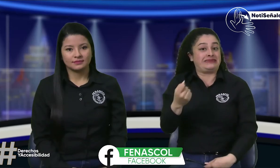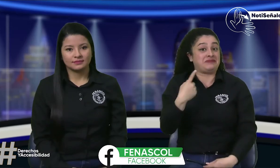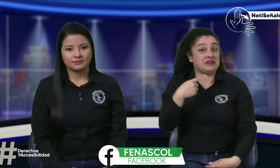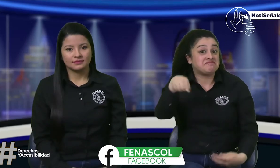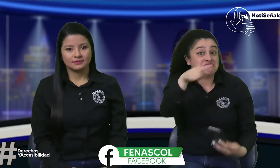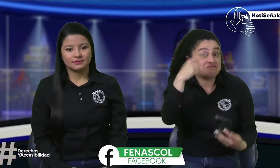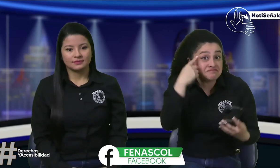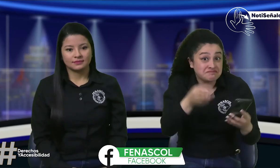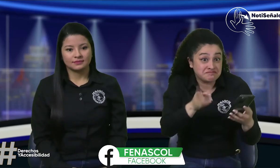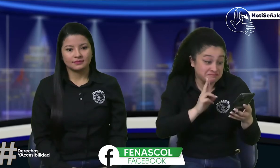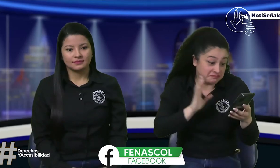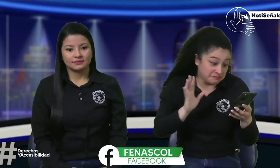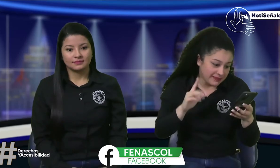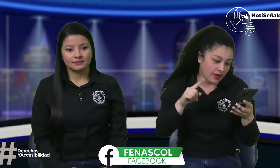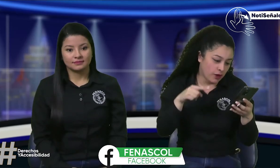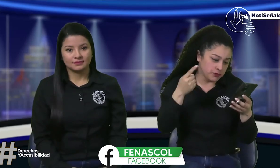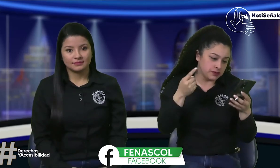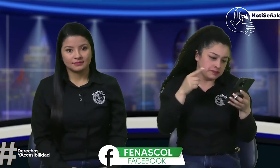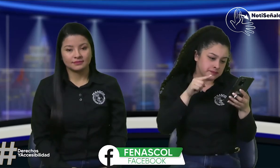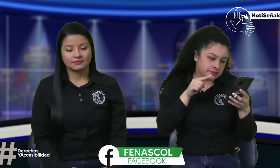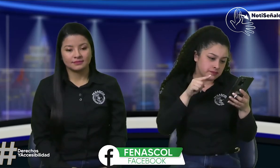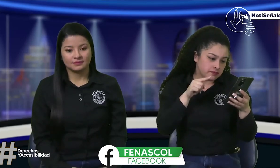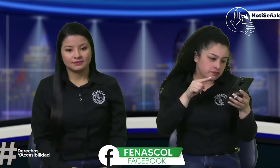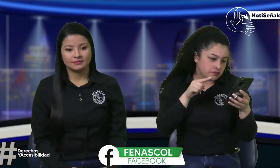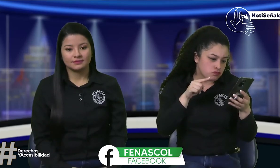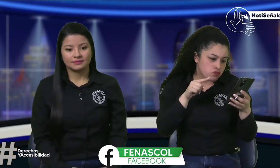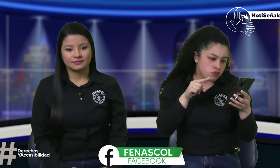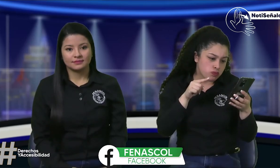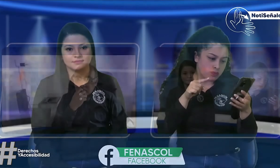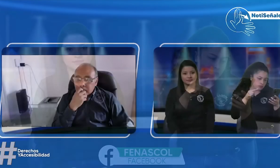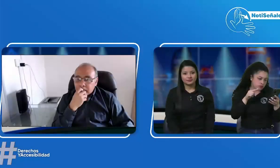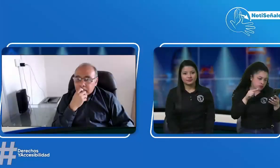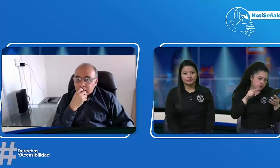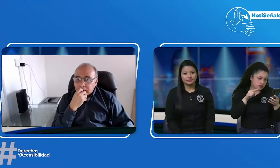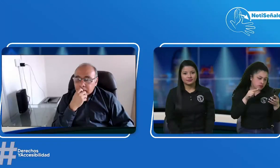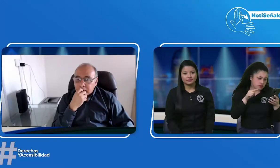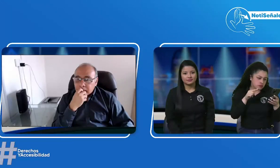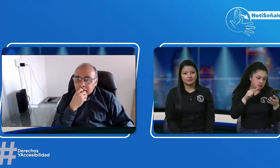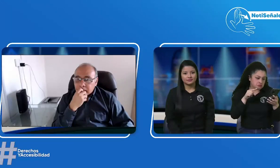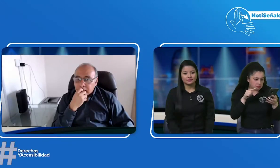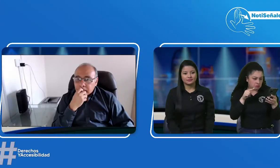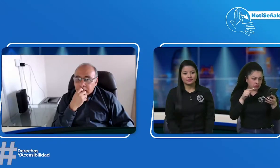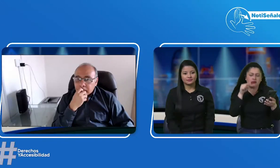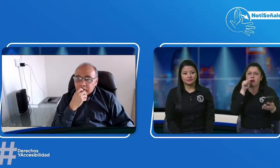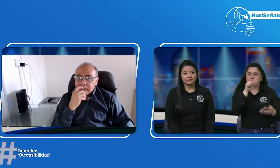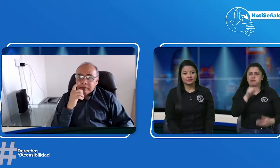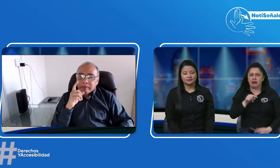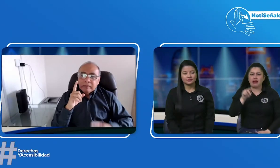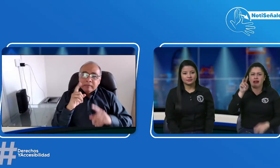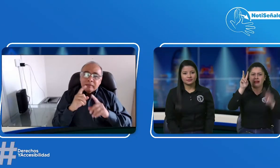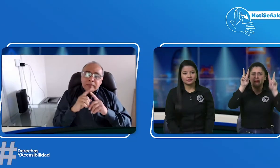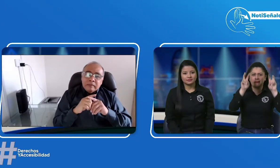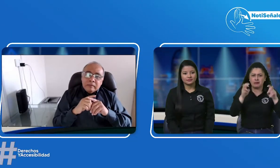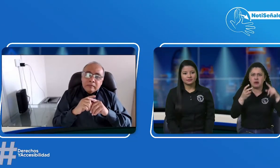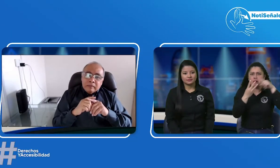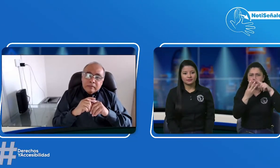año para eso entonces pues esas son esas clases de preguntas y contar con esa accesibilidad también hay un